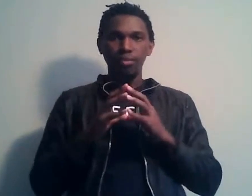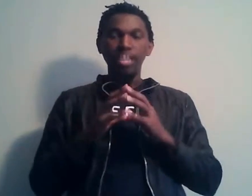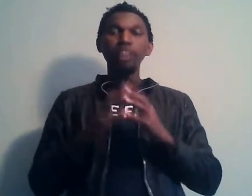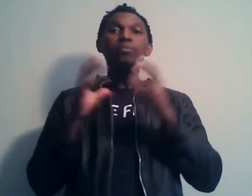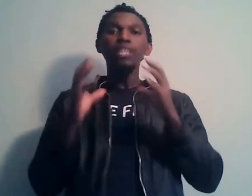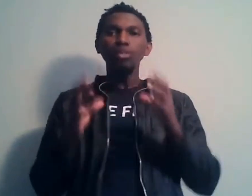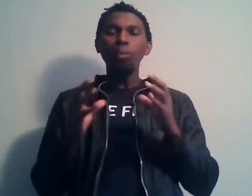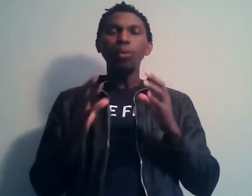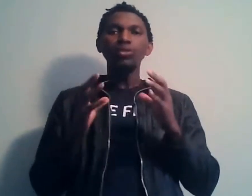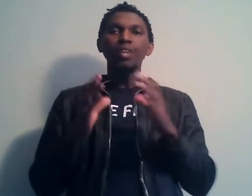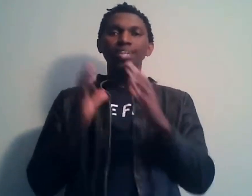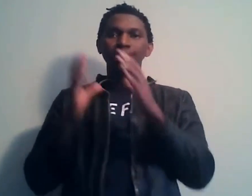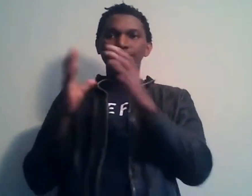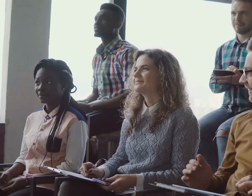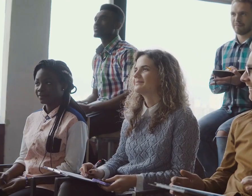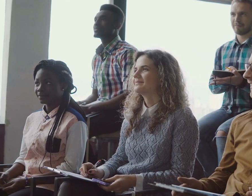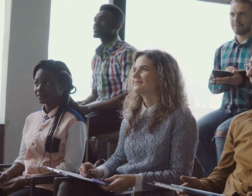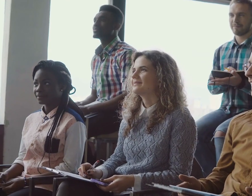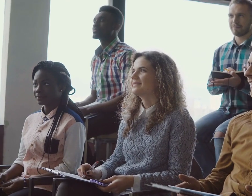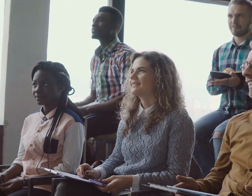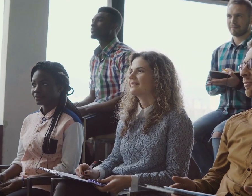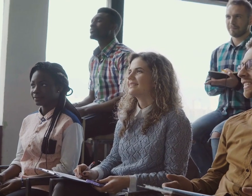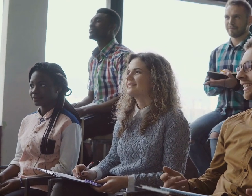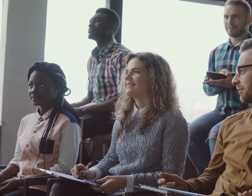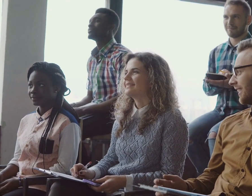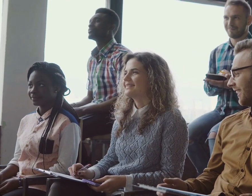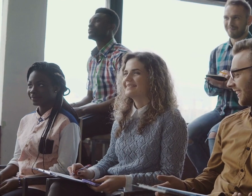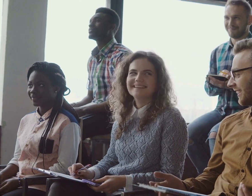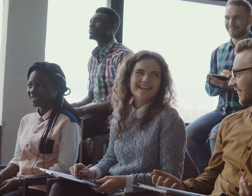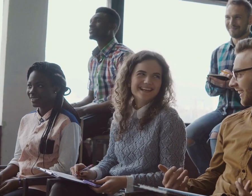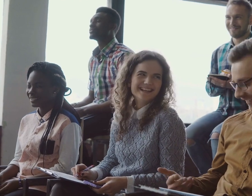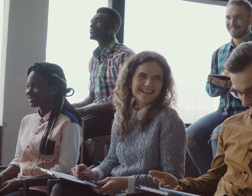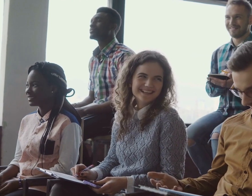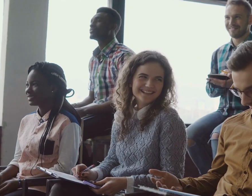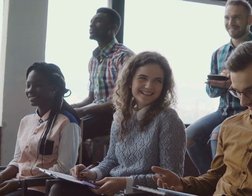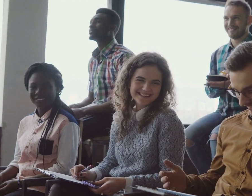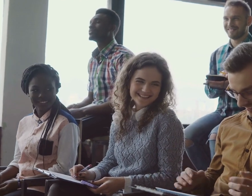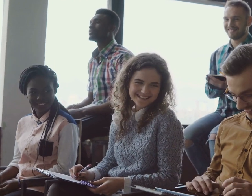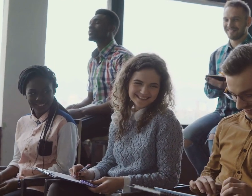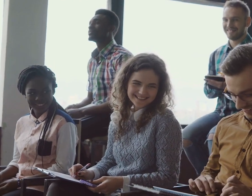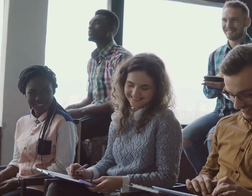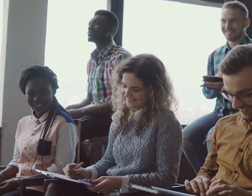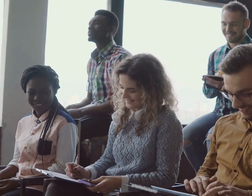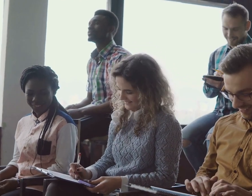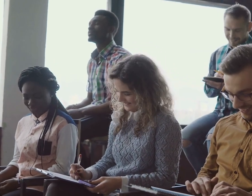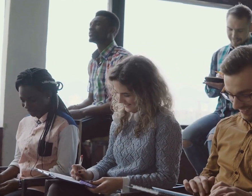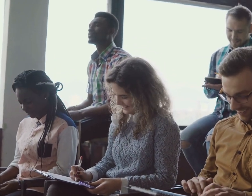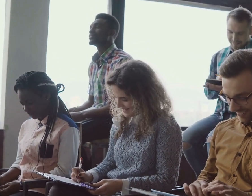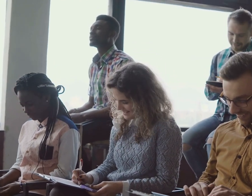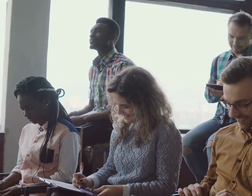Et il faut bien comprendre que cette chance ou encore ce mérite n'est pas donné à tout le monde. Donc ça veut dire que si tu es